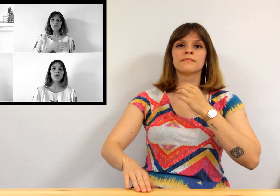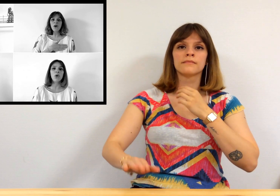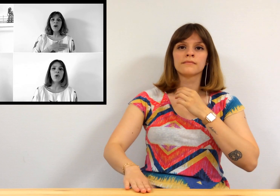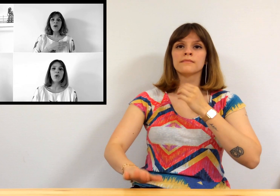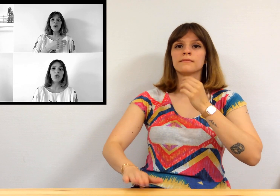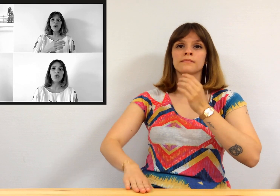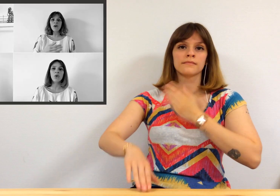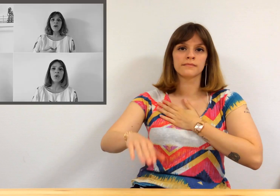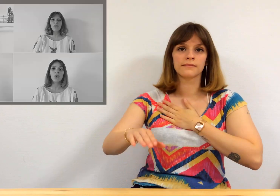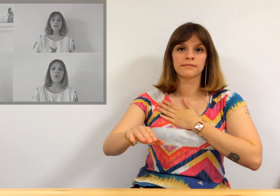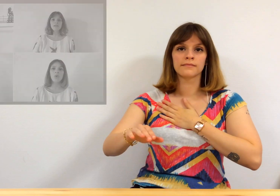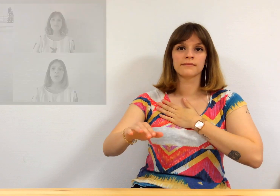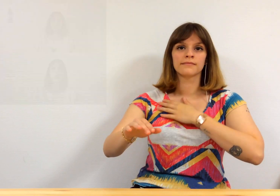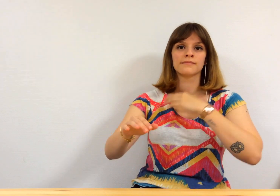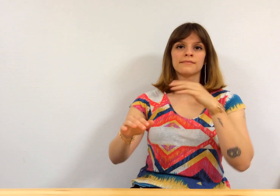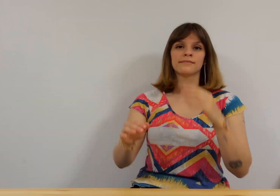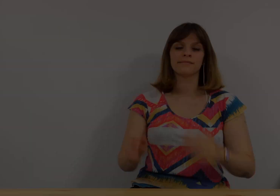Sous-titrage